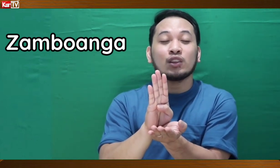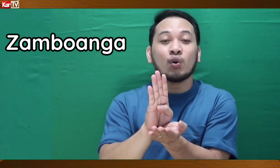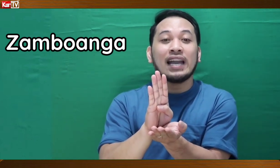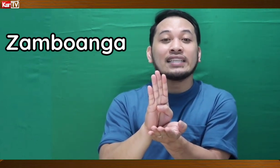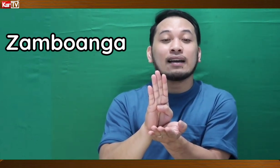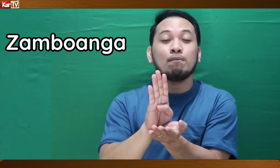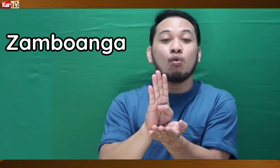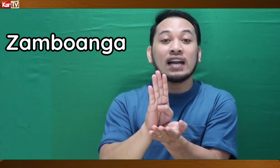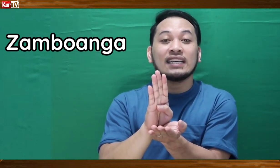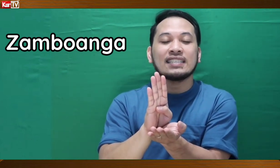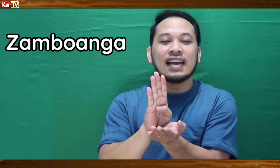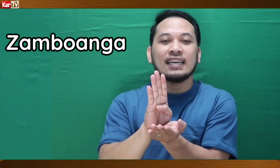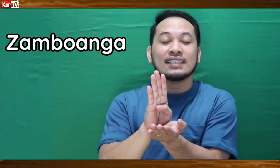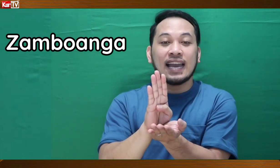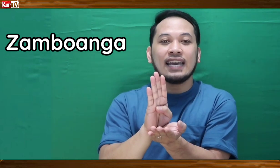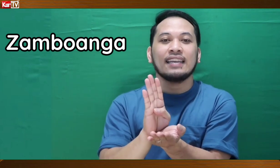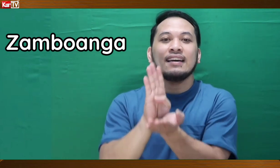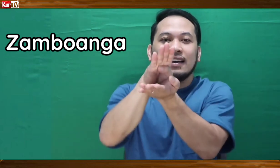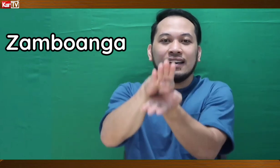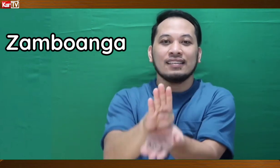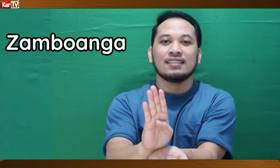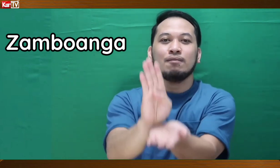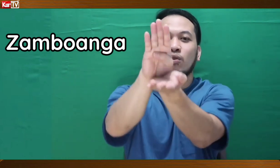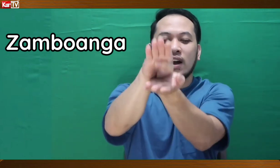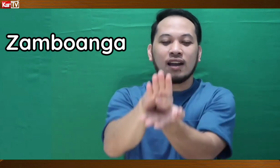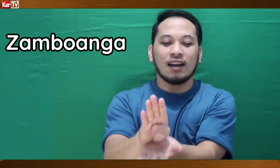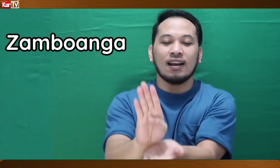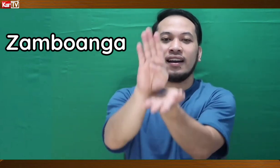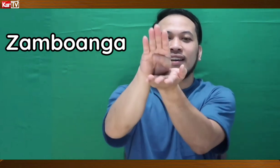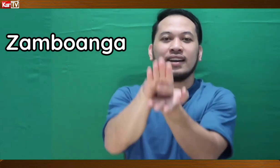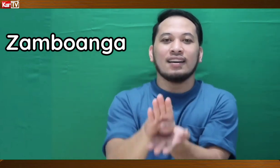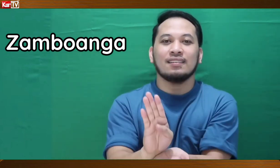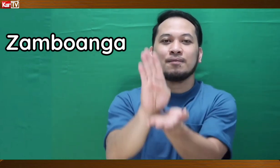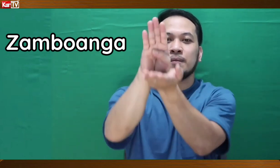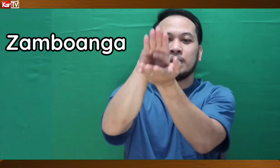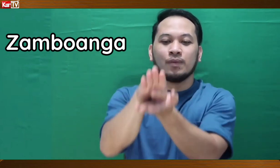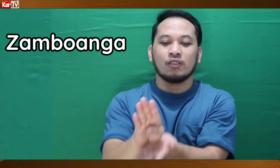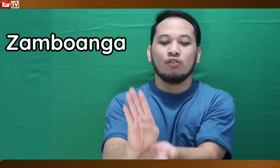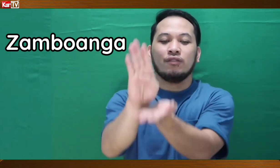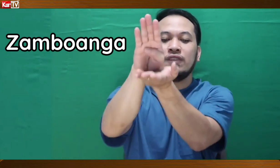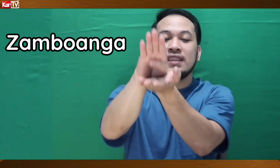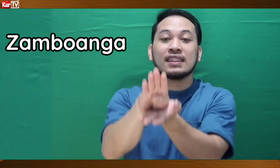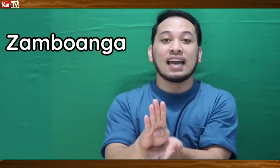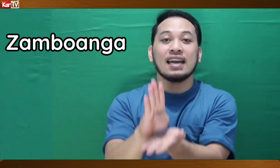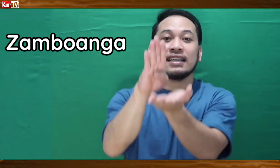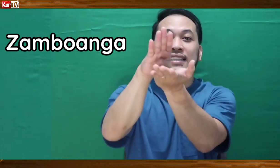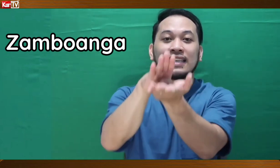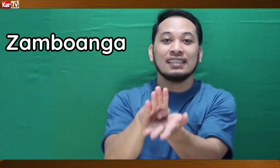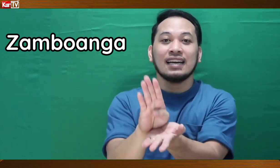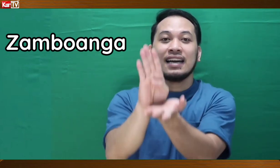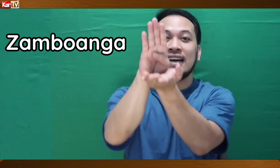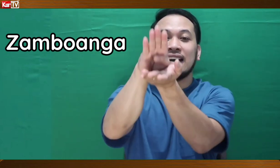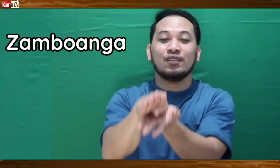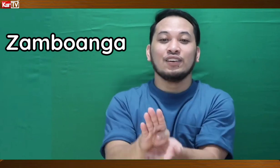ito ay Zambwanga sign. Zambwanga. Ayan. Yung binta na ano.